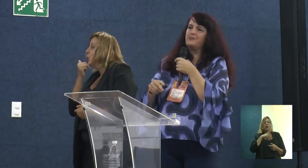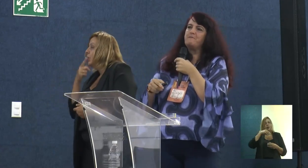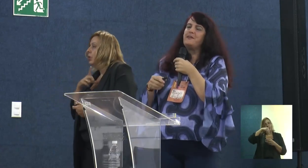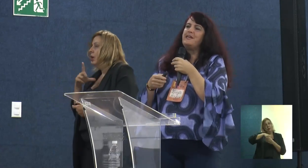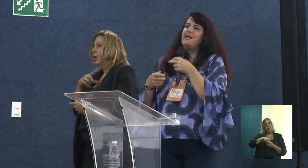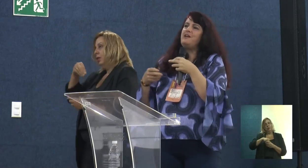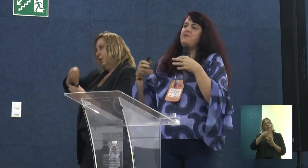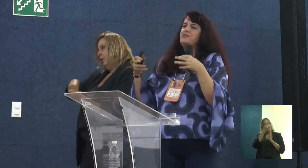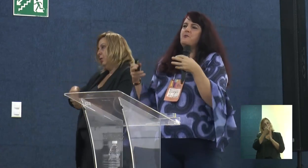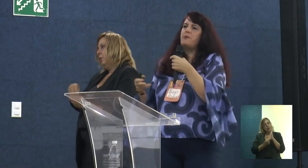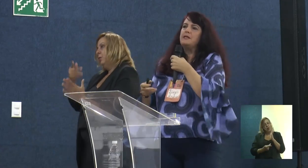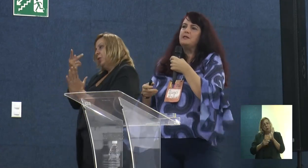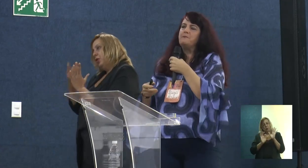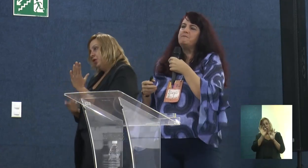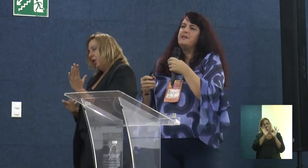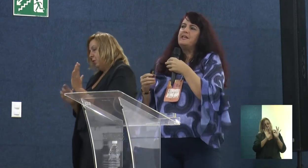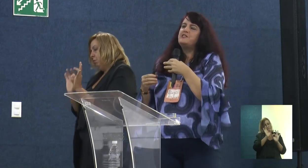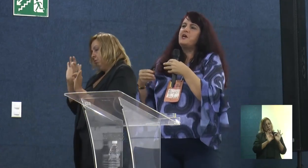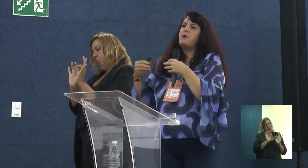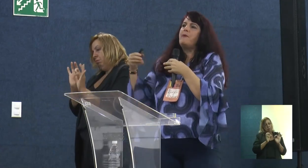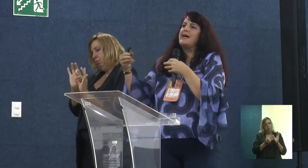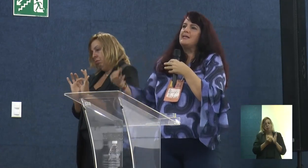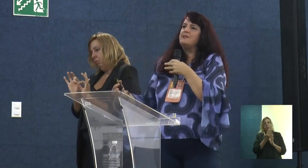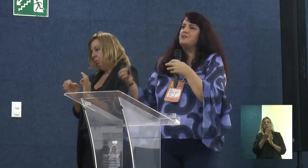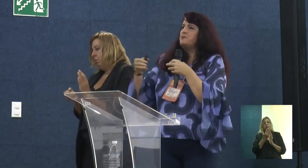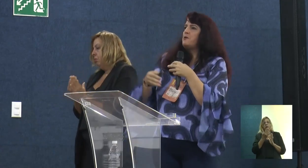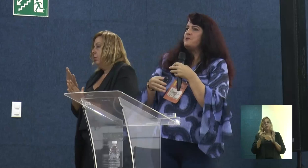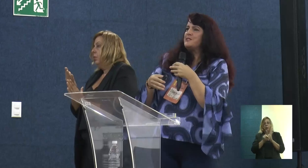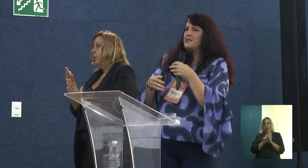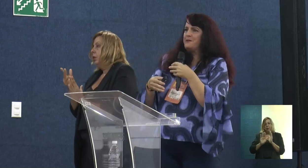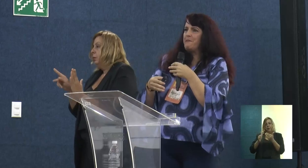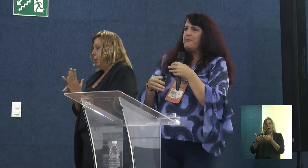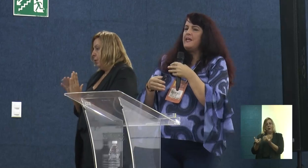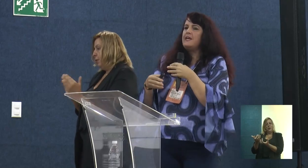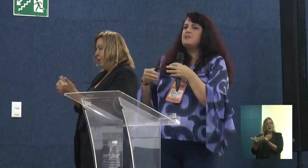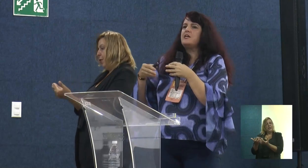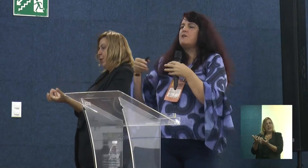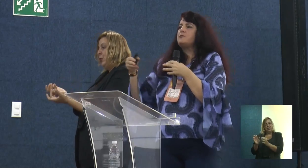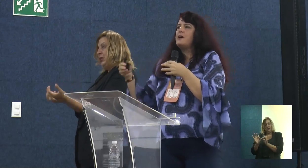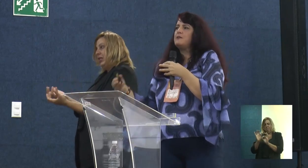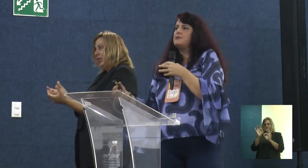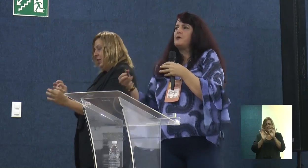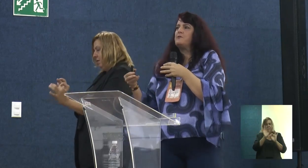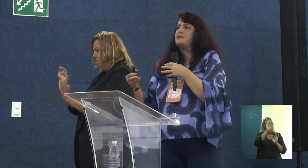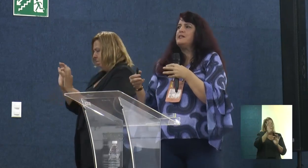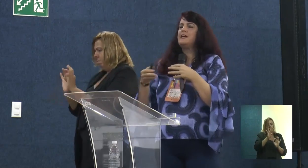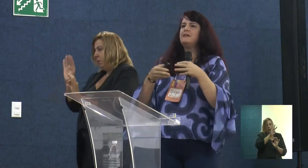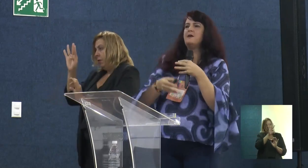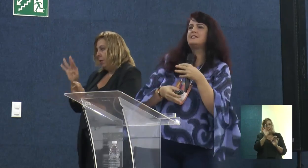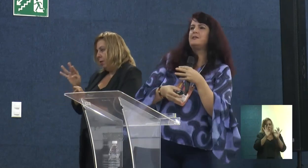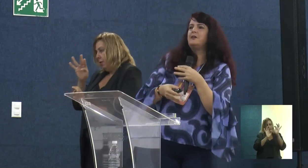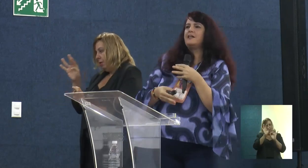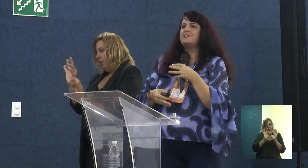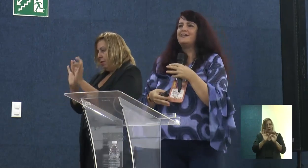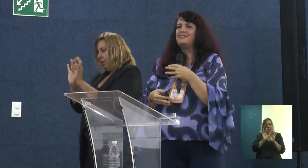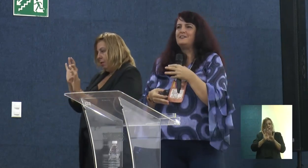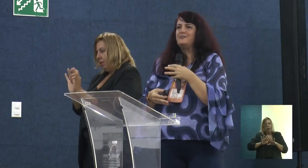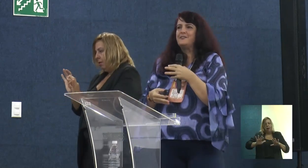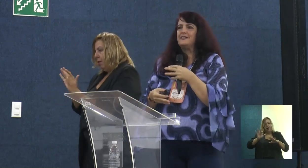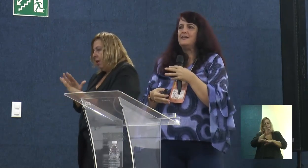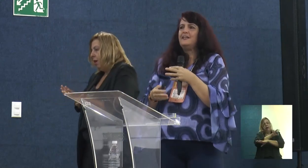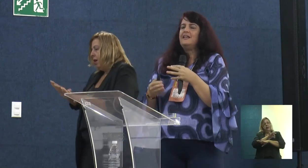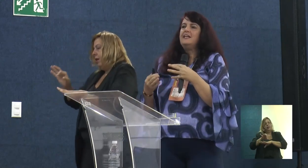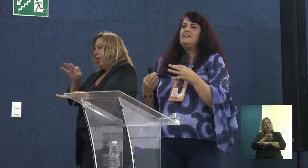projeto, ele fez um plano e gerou parâmetros para a cozinha. E, ao gerar os parâmetros para a cozinha, nada mais é do que a área de